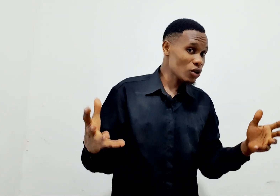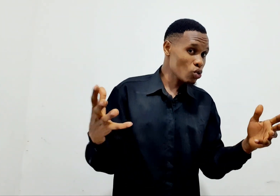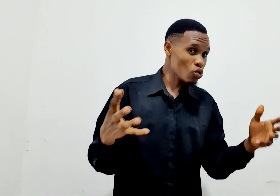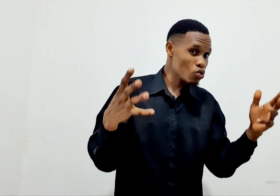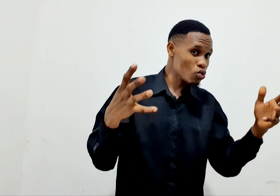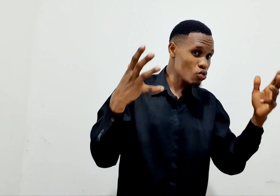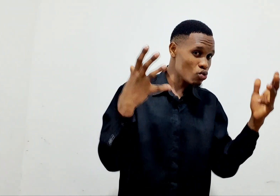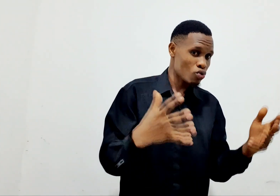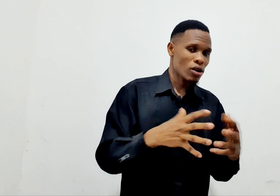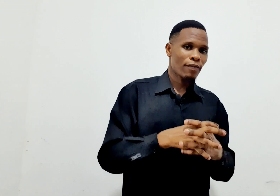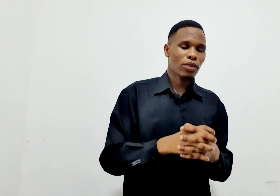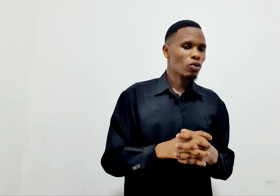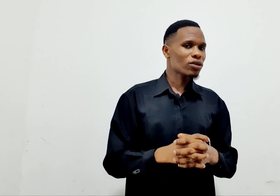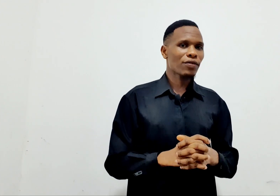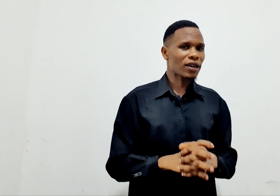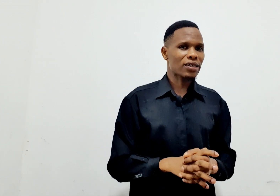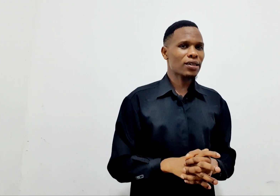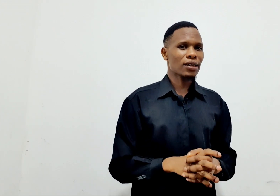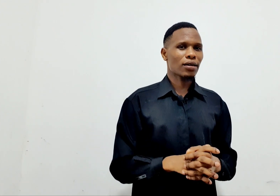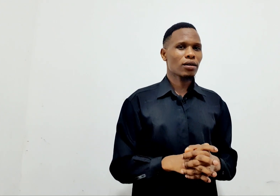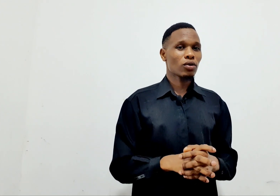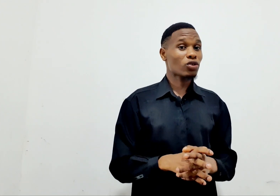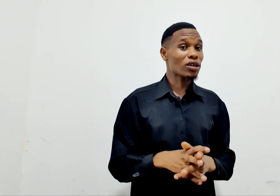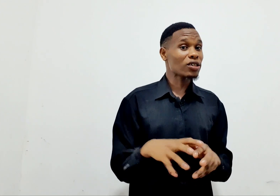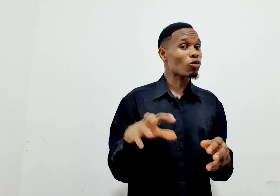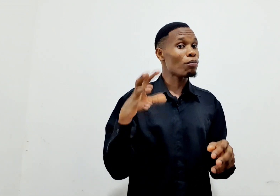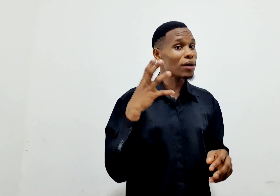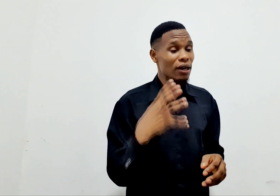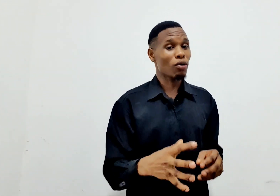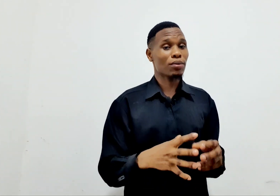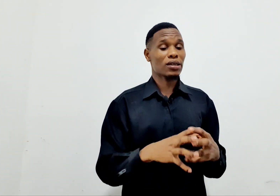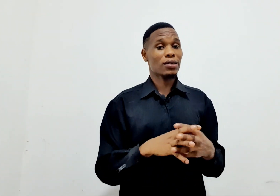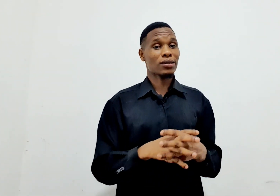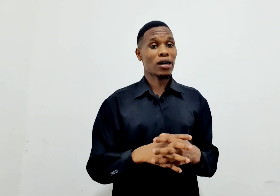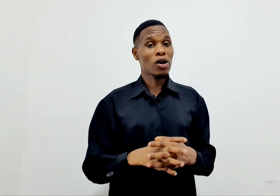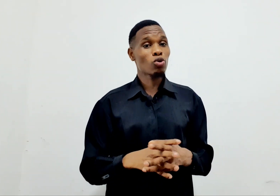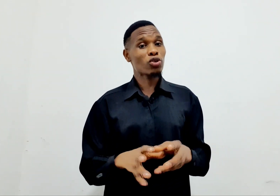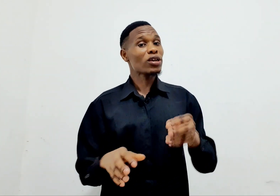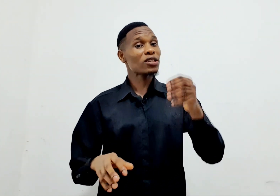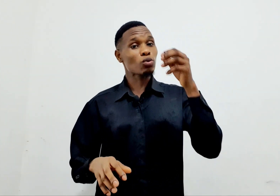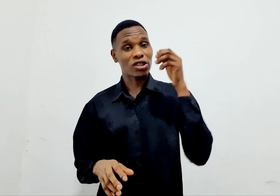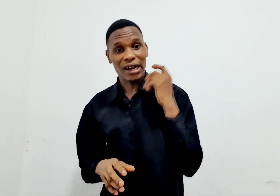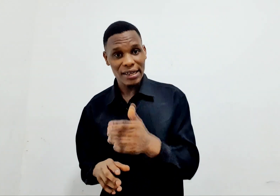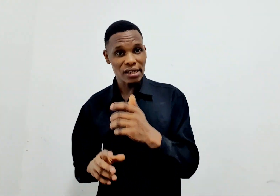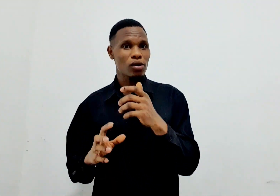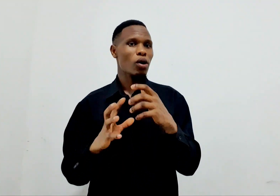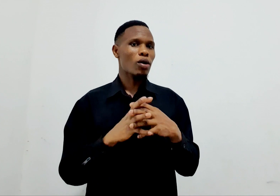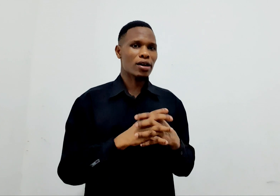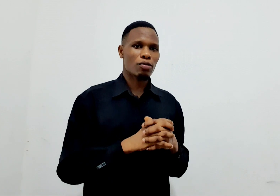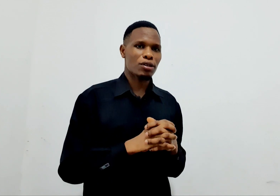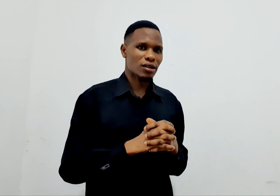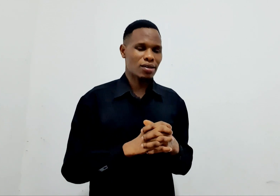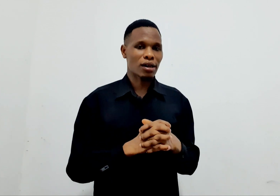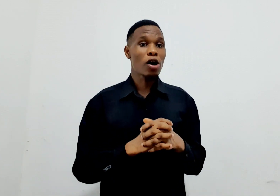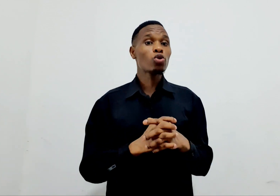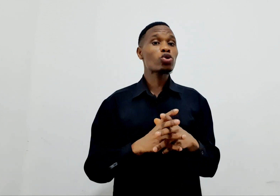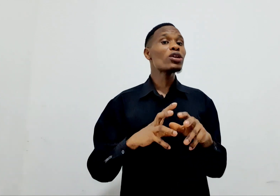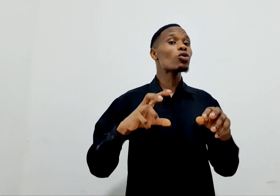uuhuru. Usi mfatirie. Usioneshe kumpenda kupitiliza. Usioneshe kuchanganyikiwa kwa ke kupitiliza. Usioneshe